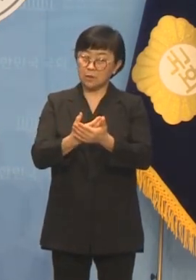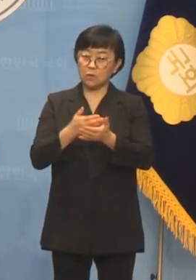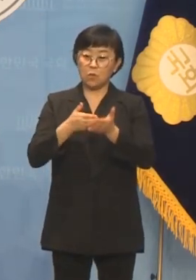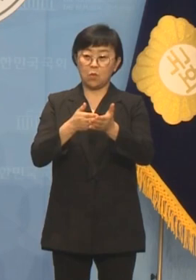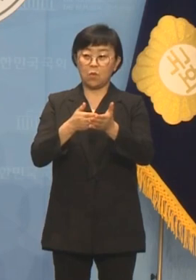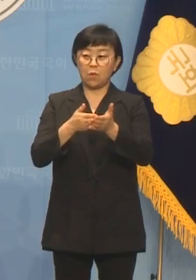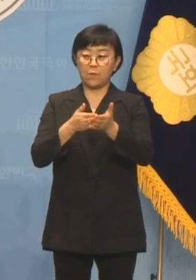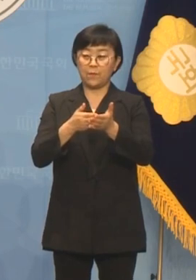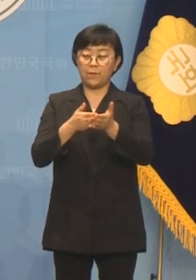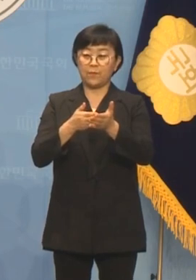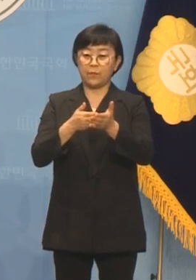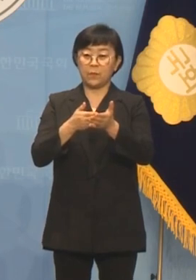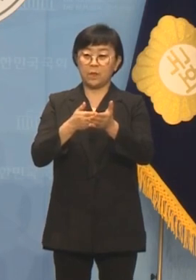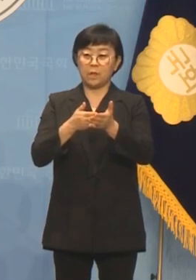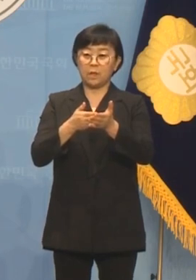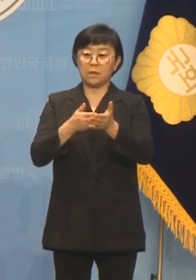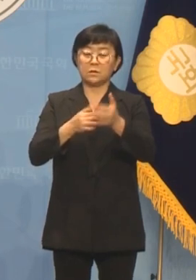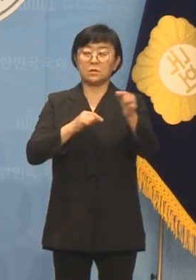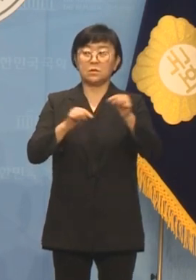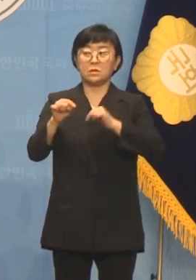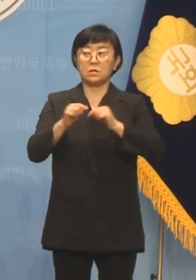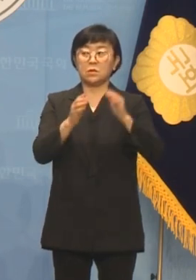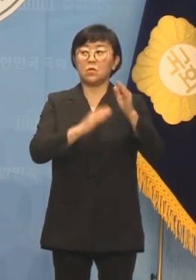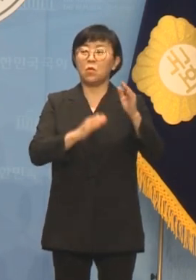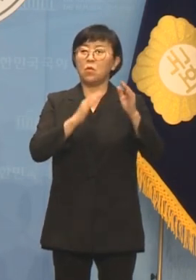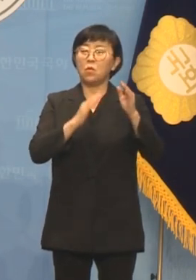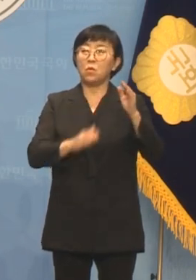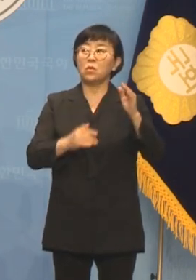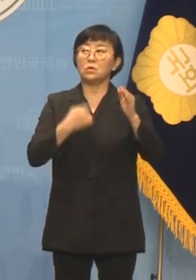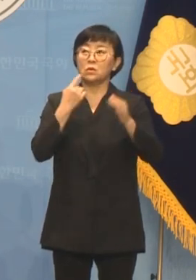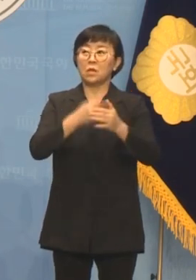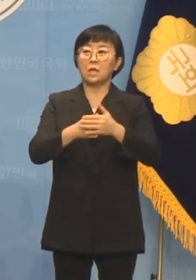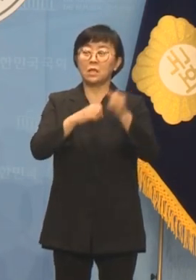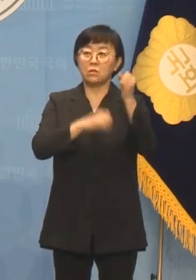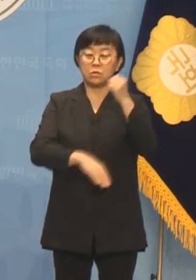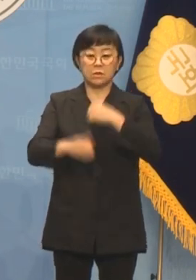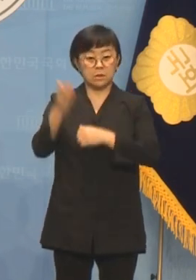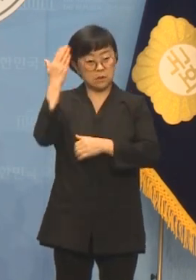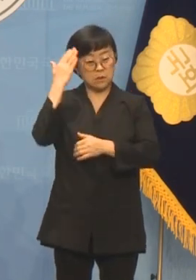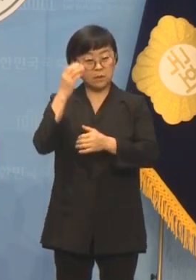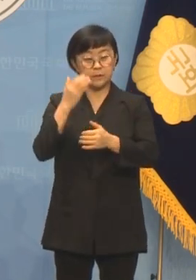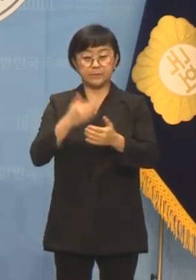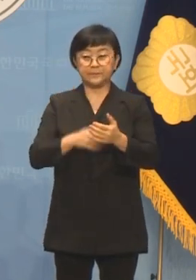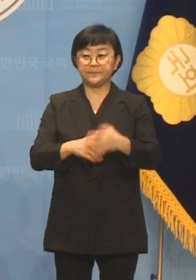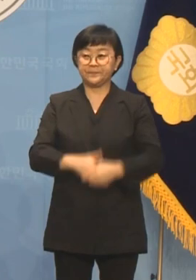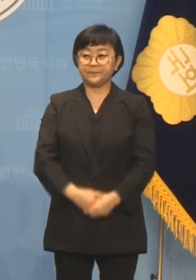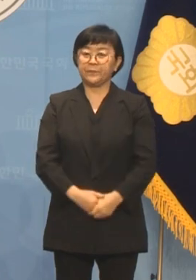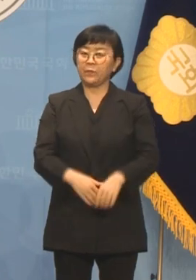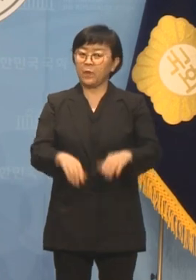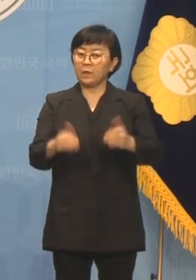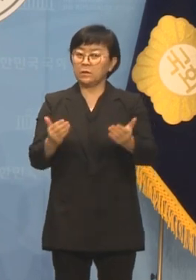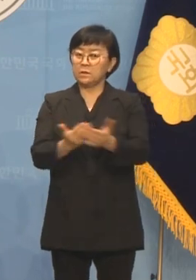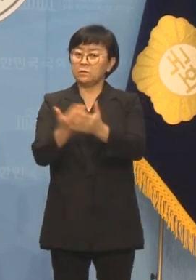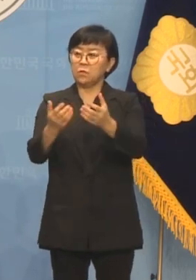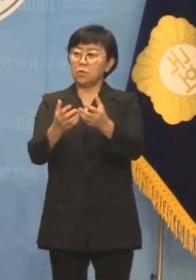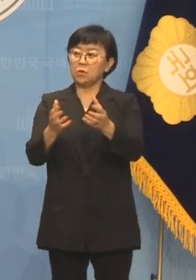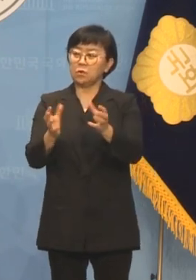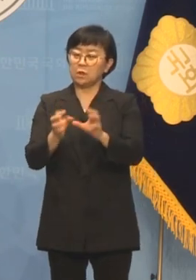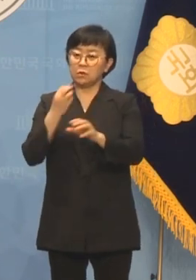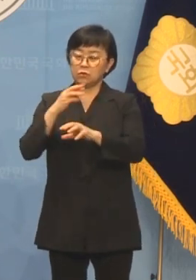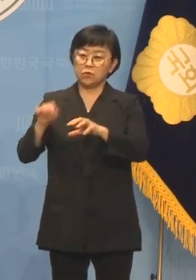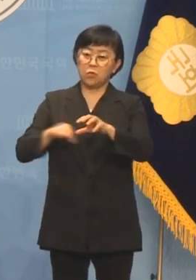상호성의 원칙은 정치적 공정성의 기본이자 상식입니다. 진보당의 수록군